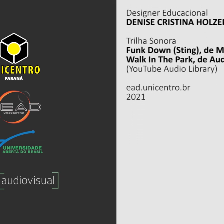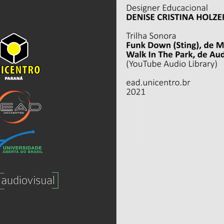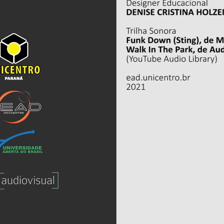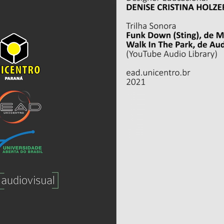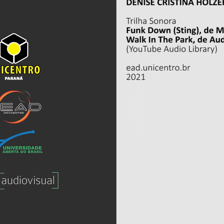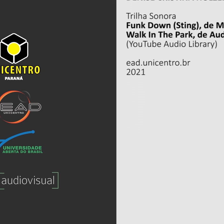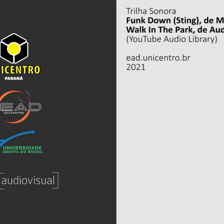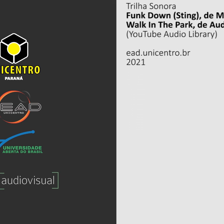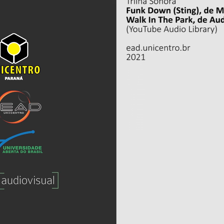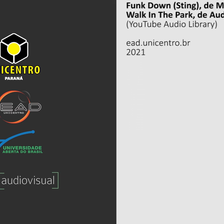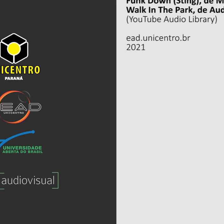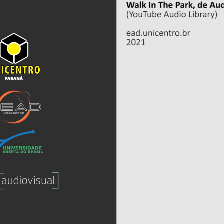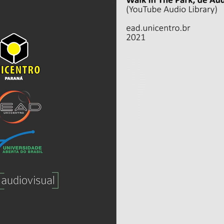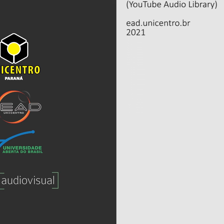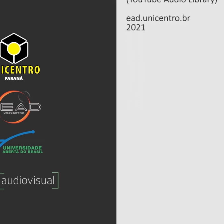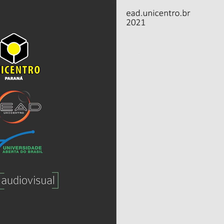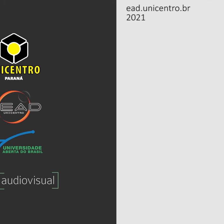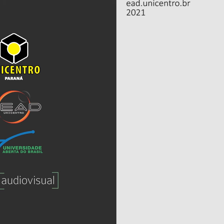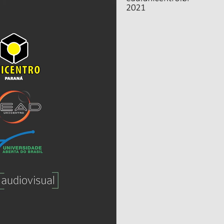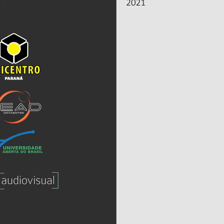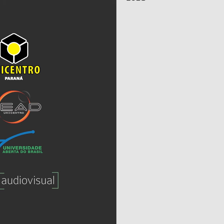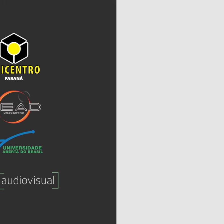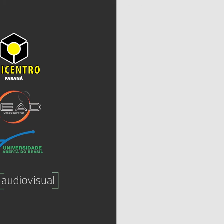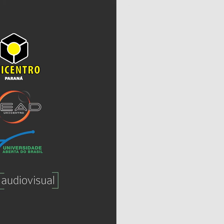Música Música